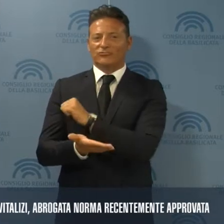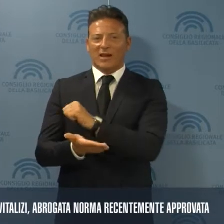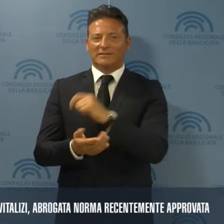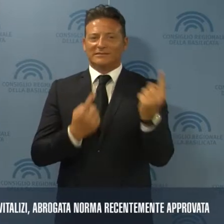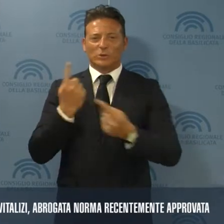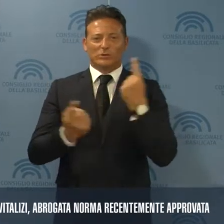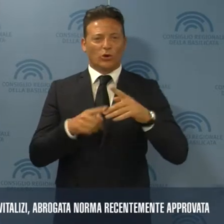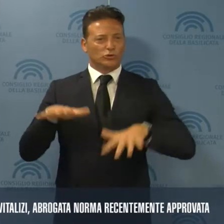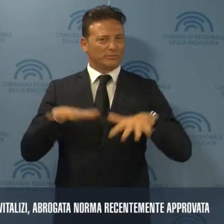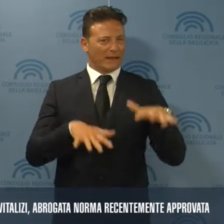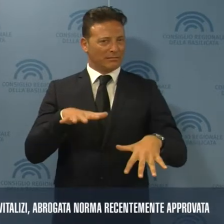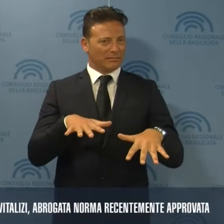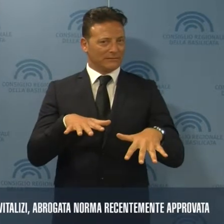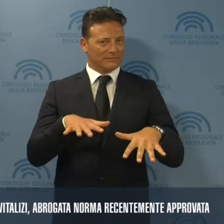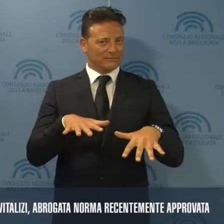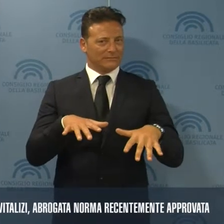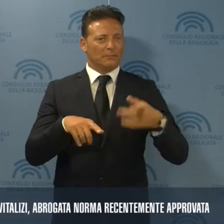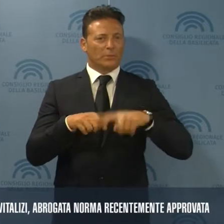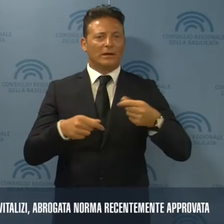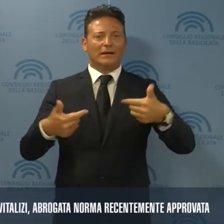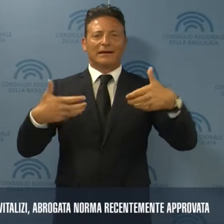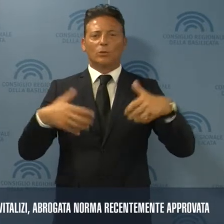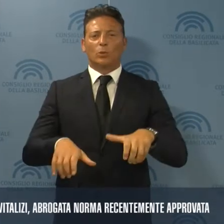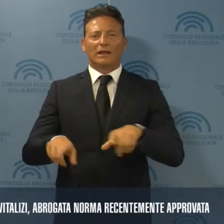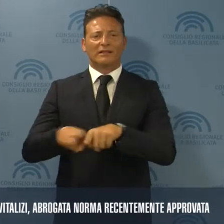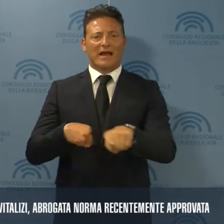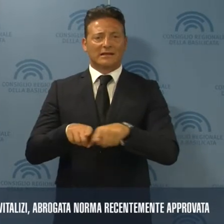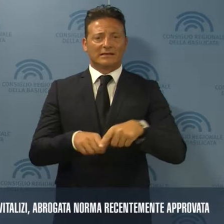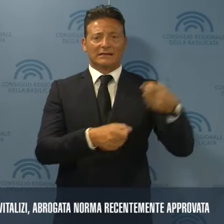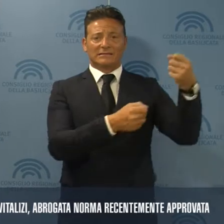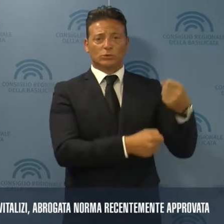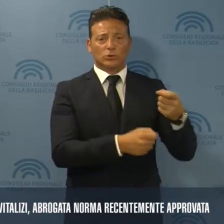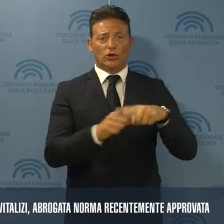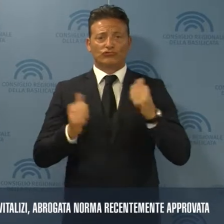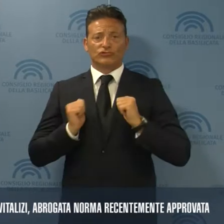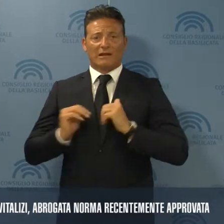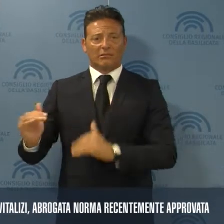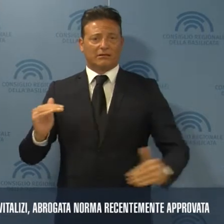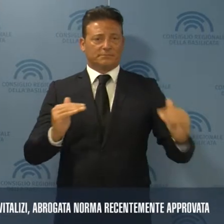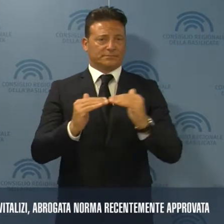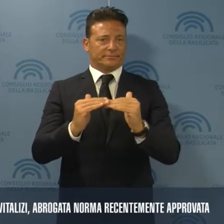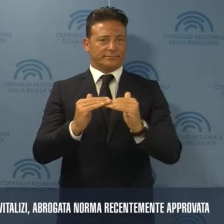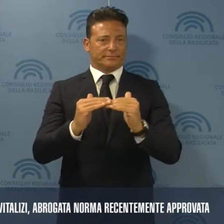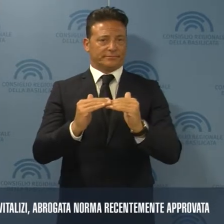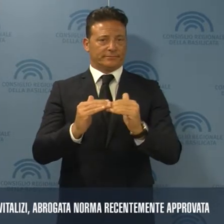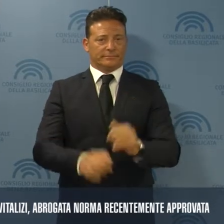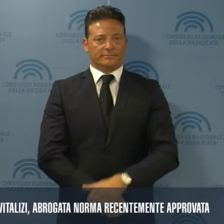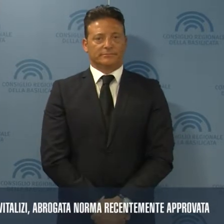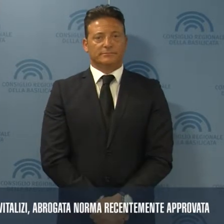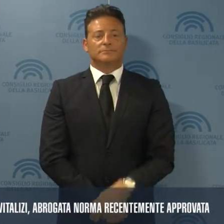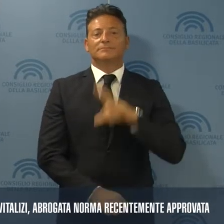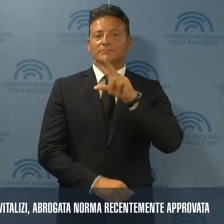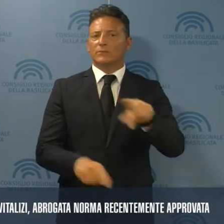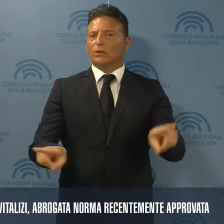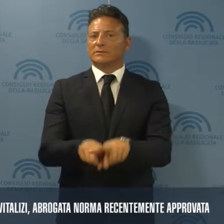il campo da sospetti e ridurre il solco tra istituzioni e cittadini, pur